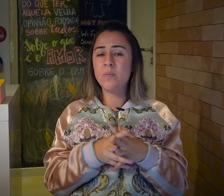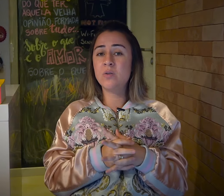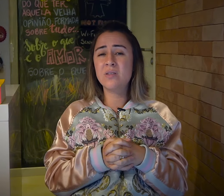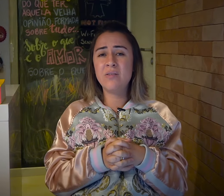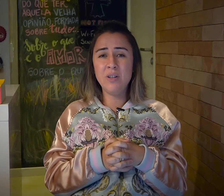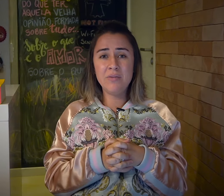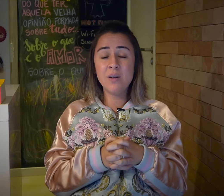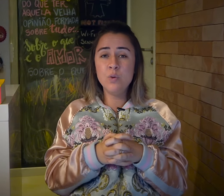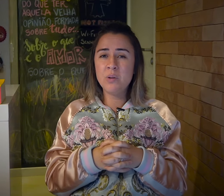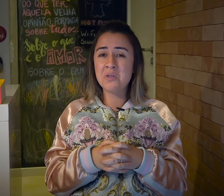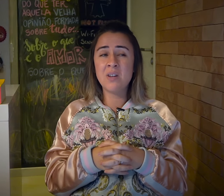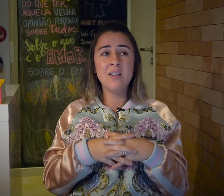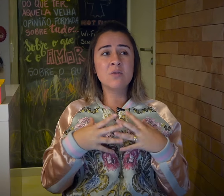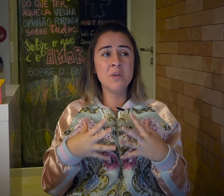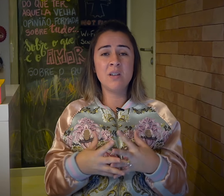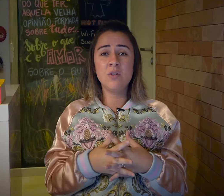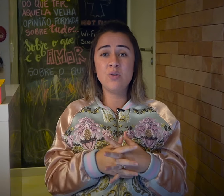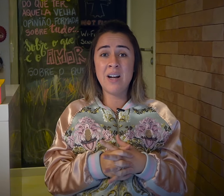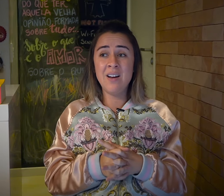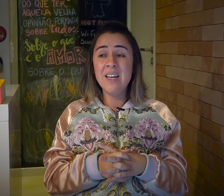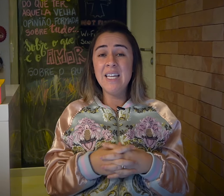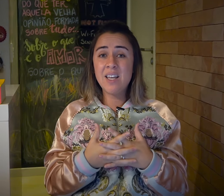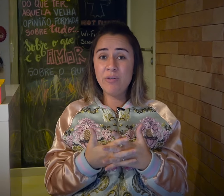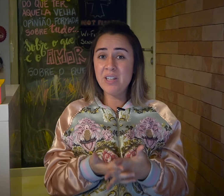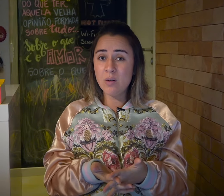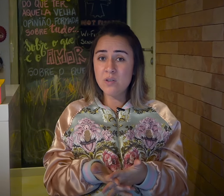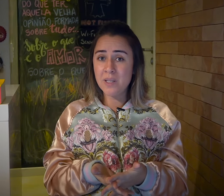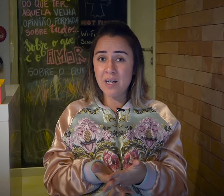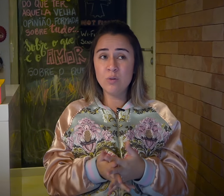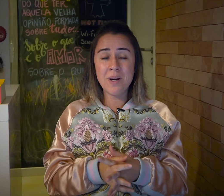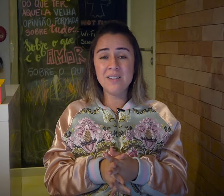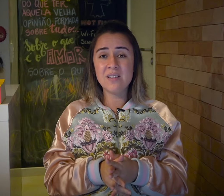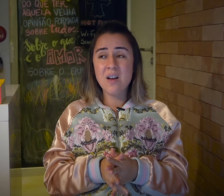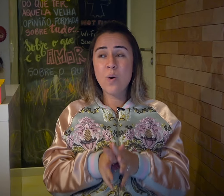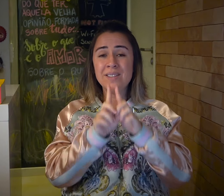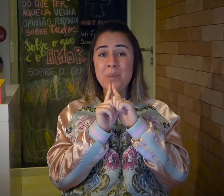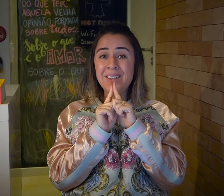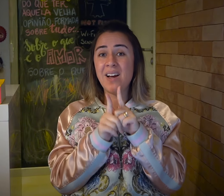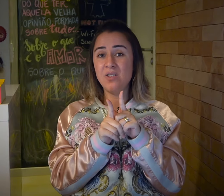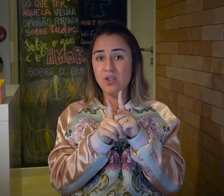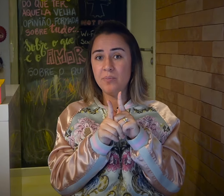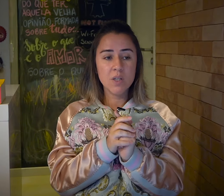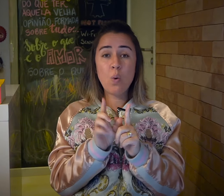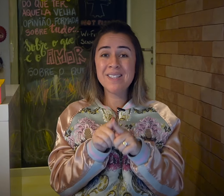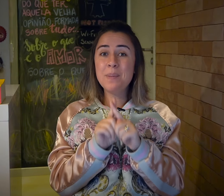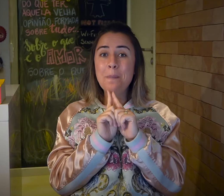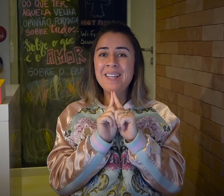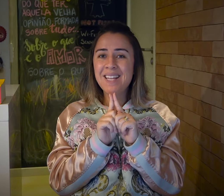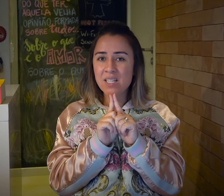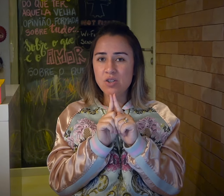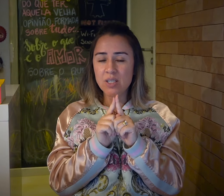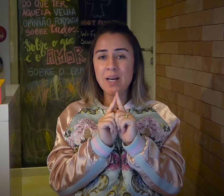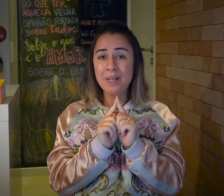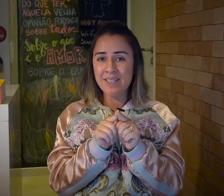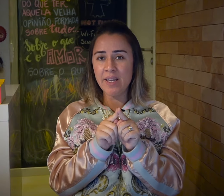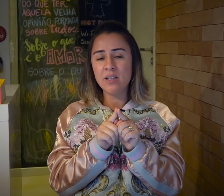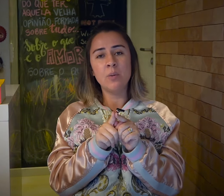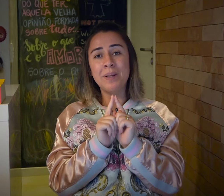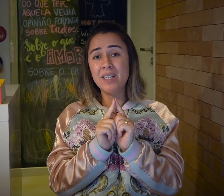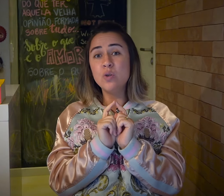pessoas que estavam ali ficaram muito emocionadas, começaram a chorar. E que, ao final do espetáculo, quase metade, quase metade da plateia, que era uma plateia de